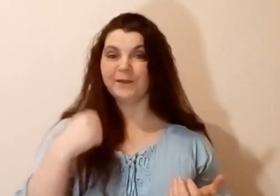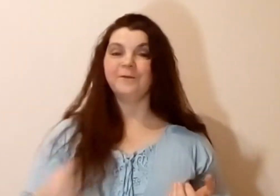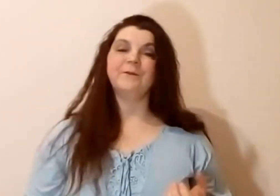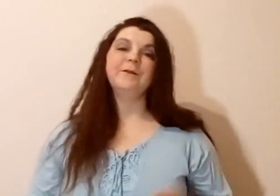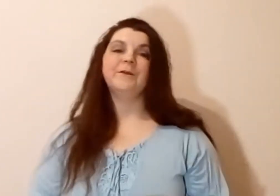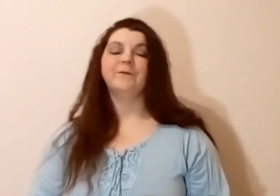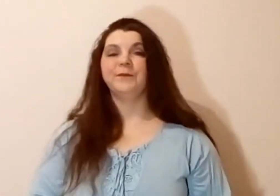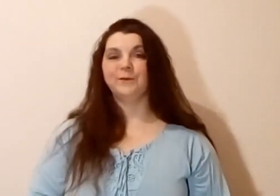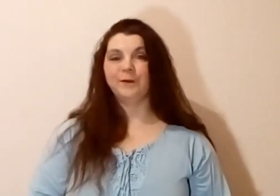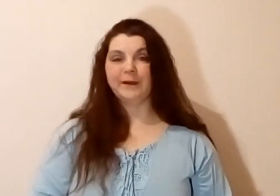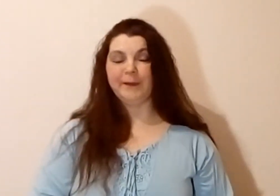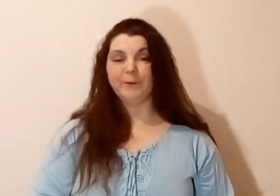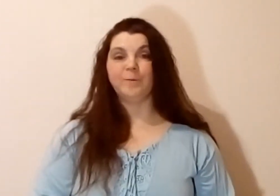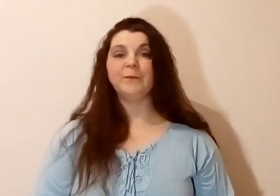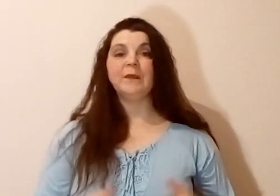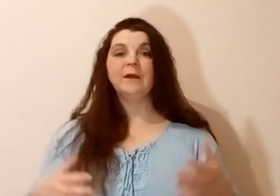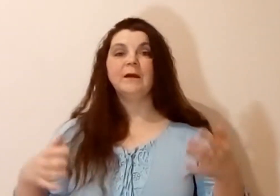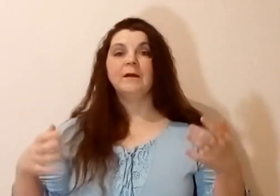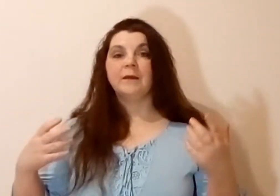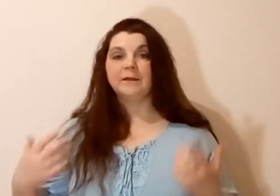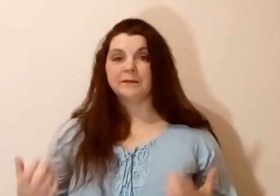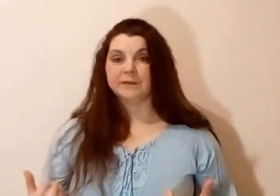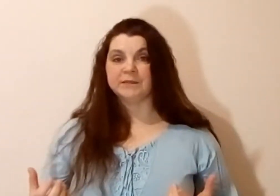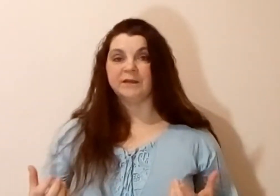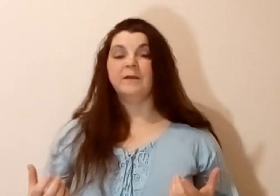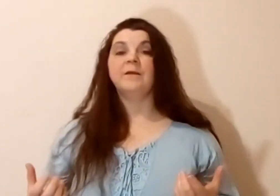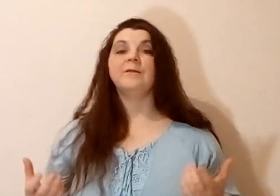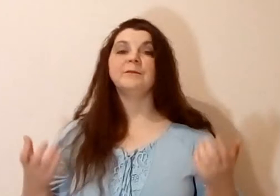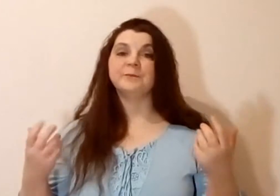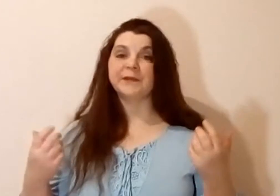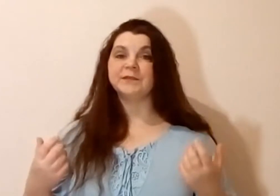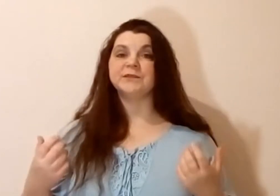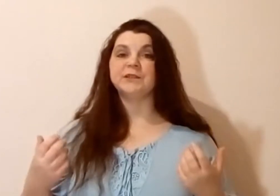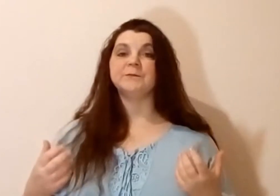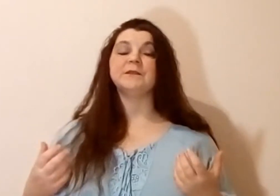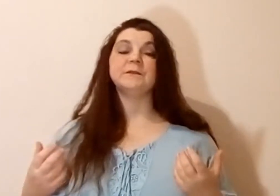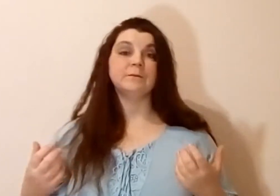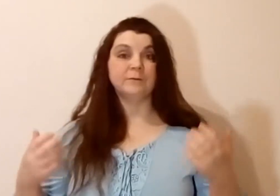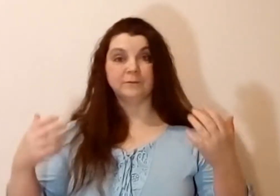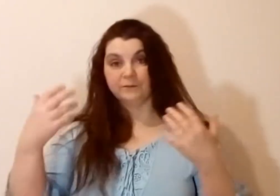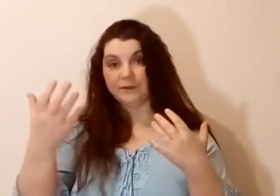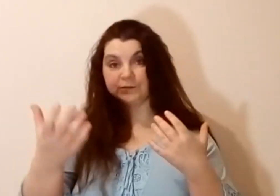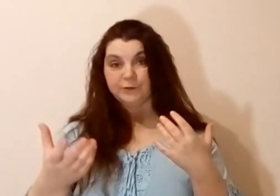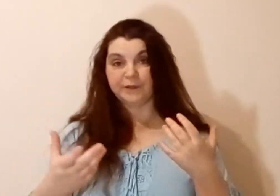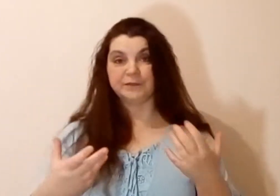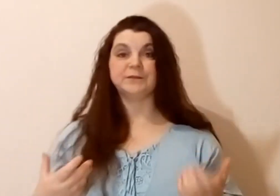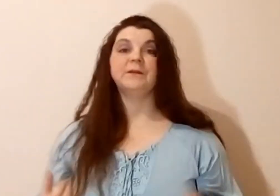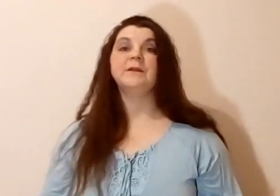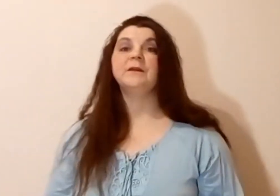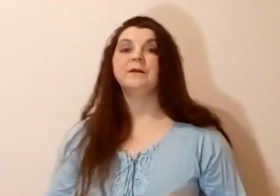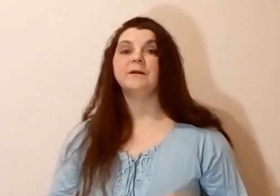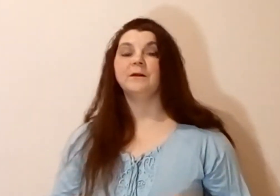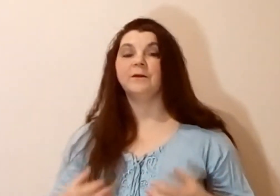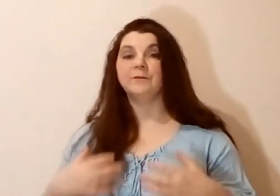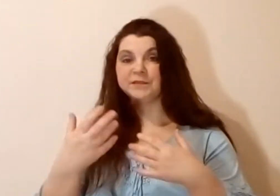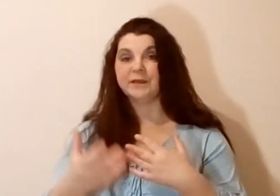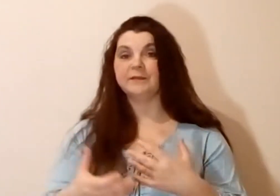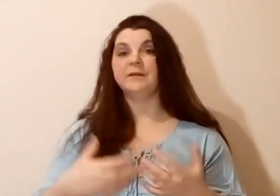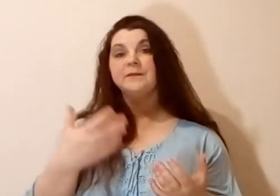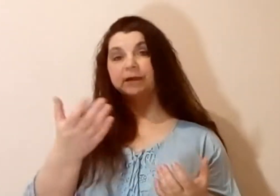видеокамерой. А также, прежде чем вашу речь вещать также